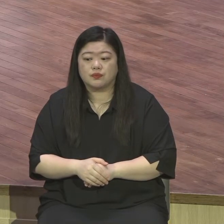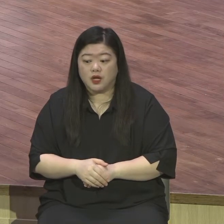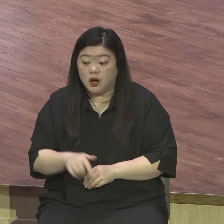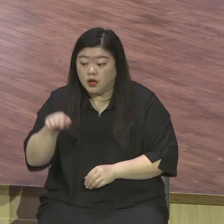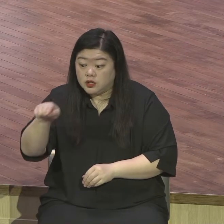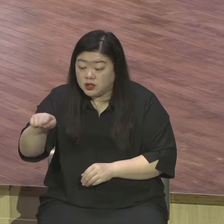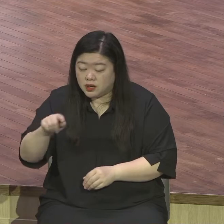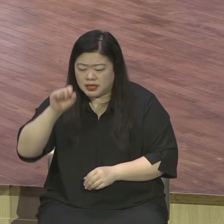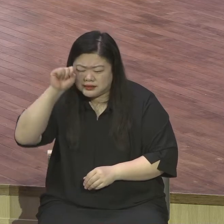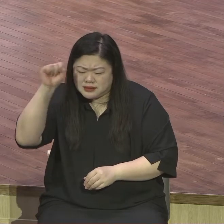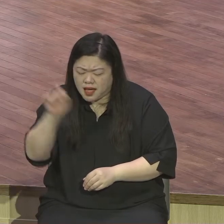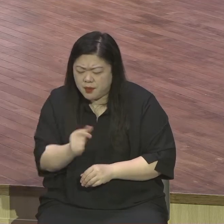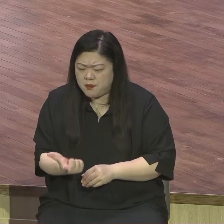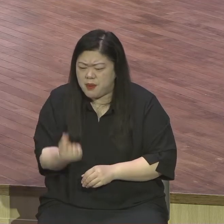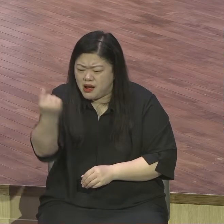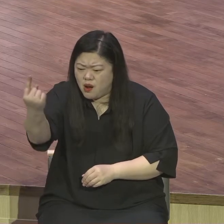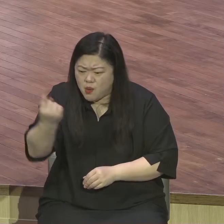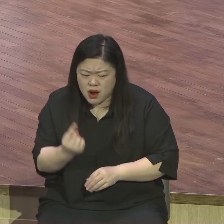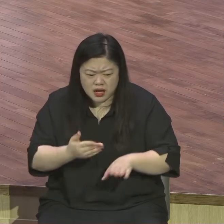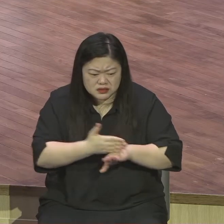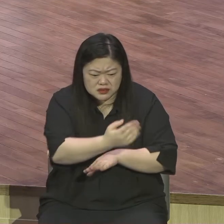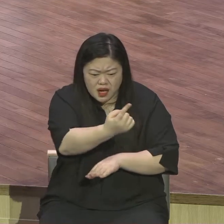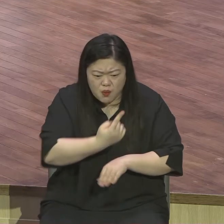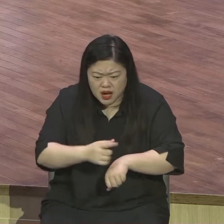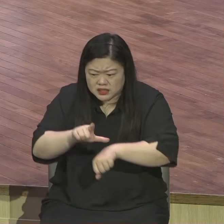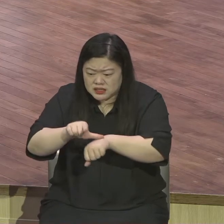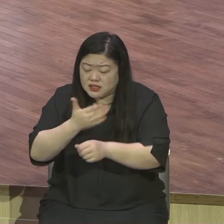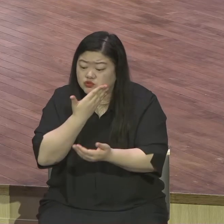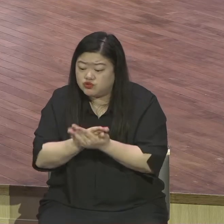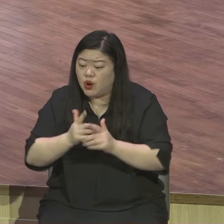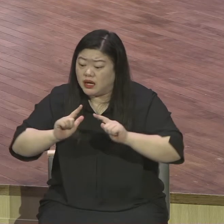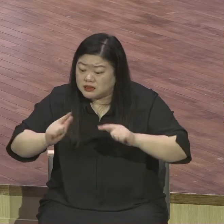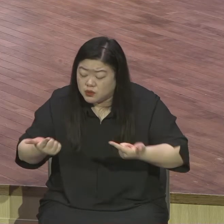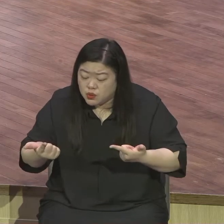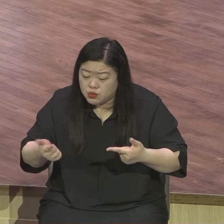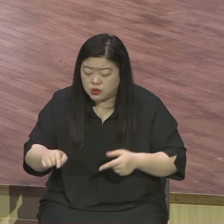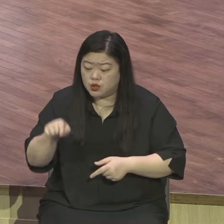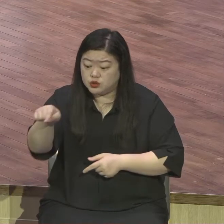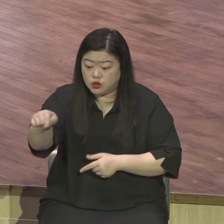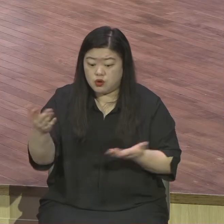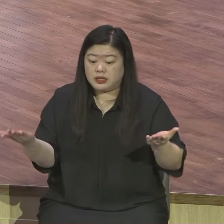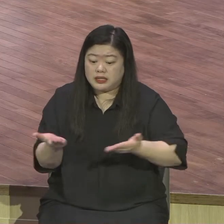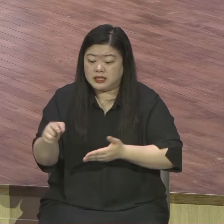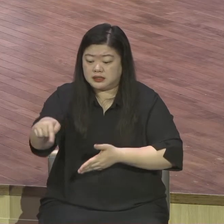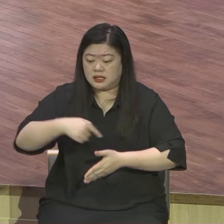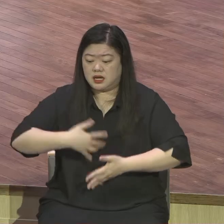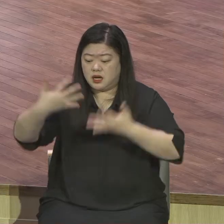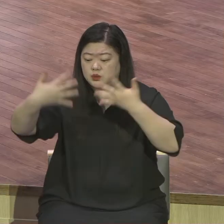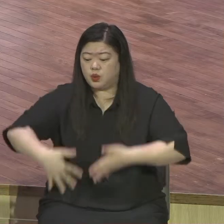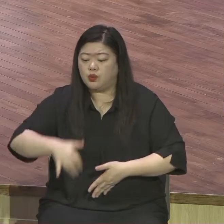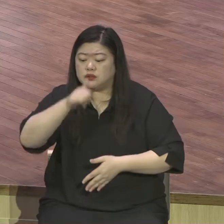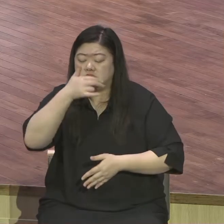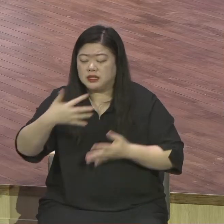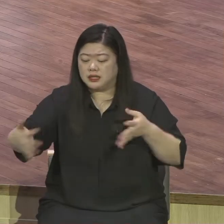구원을 베풀어 오신 하나님의 은혜와 여기에 대한 감사의식이 지속되는 그 마음과 생각